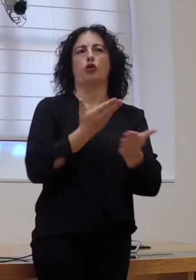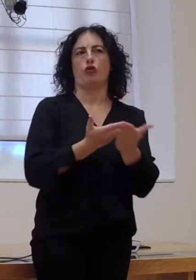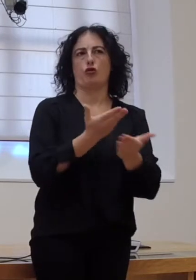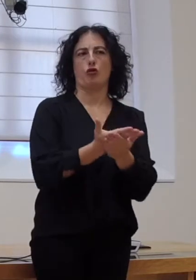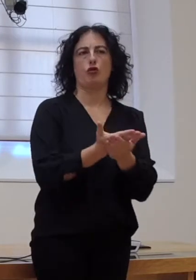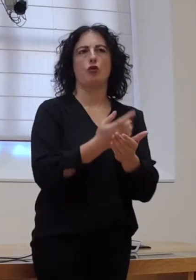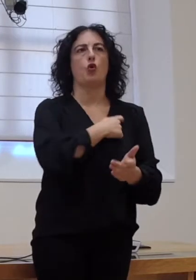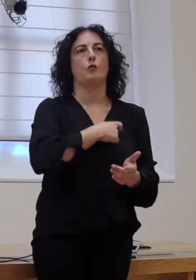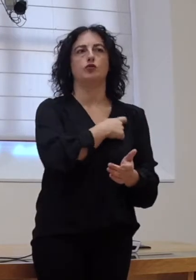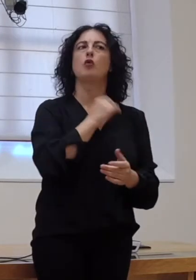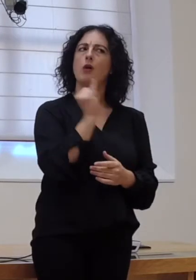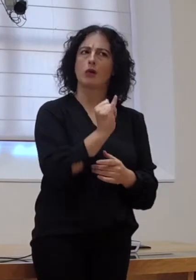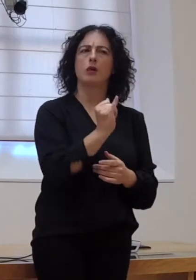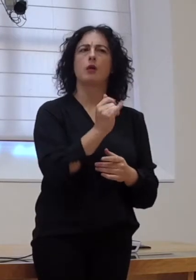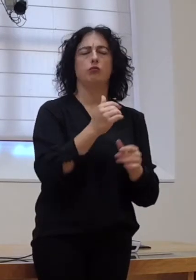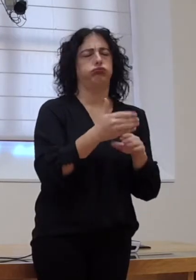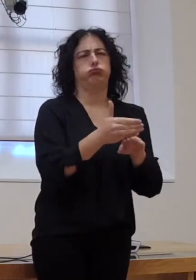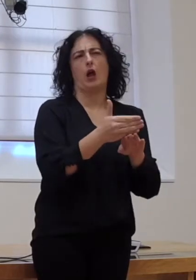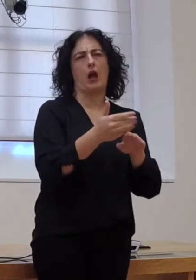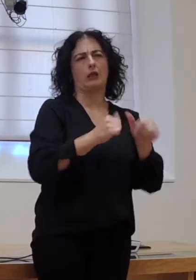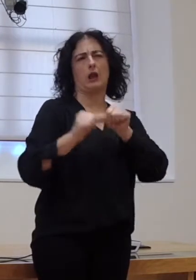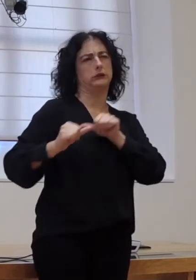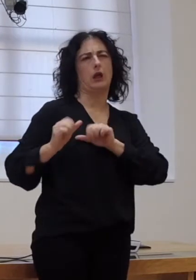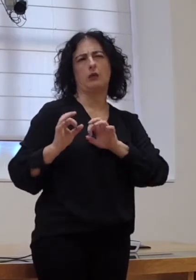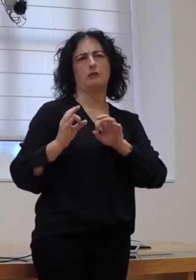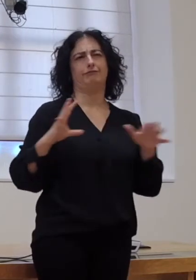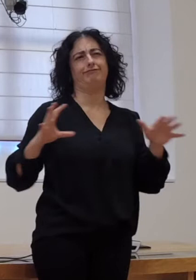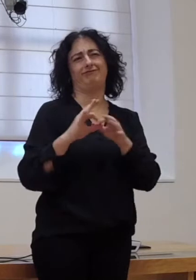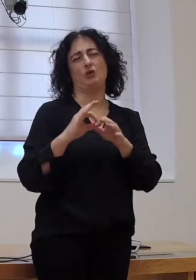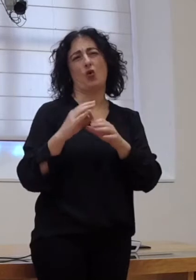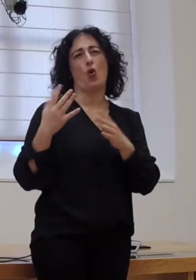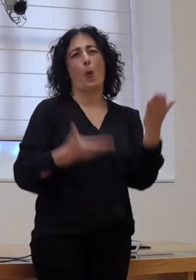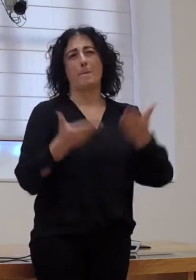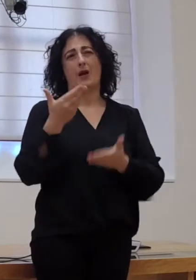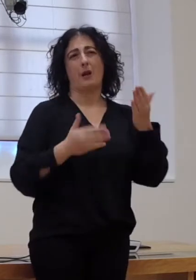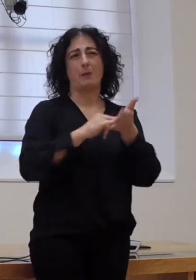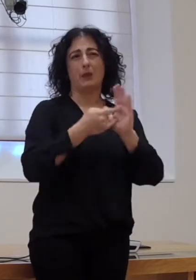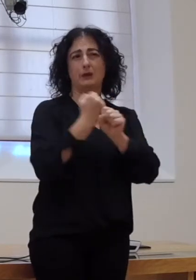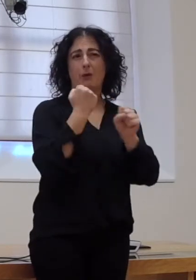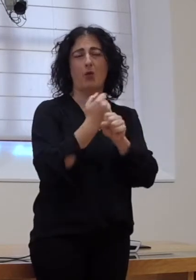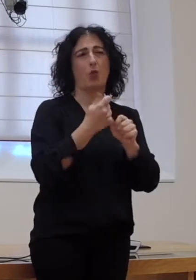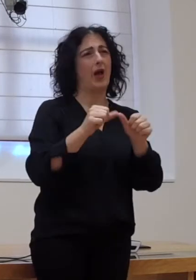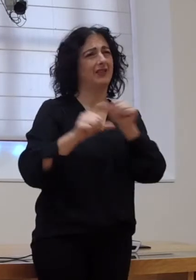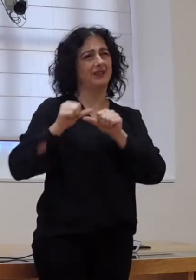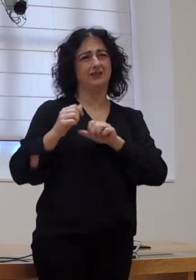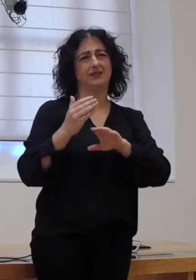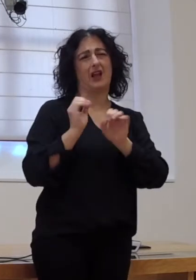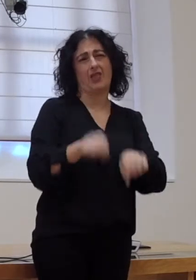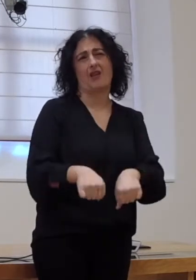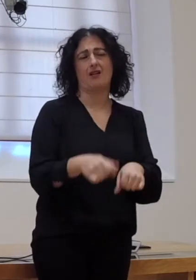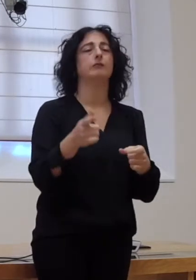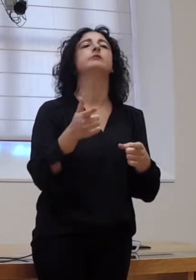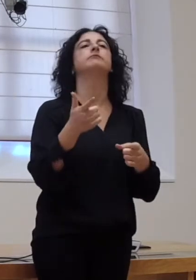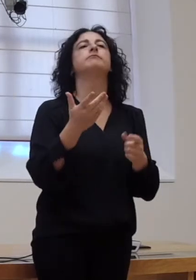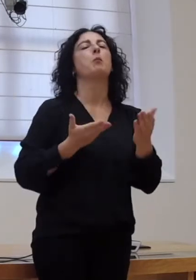a comisión que existe, que, ademais, vai moi atrasada a respecto do propio plan de traballo que se marcou, non ten carácter